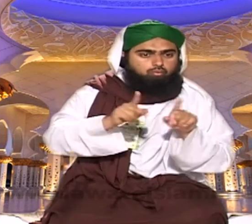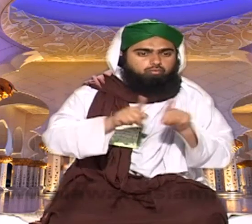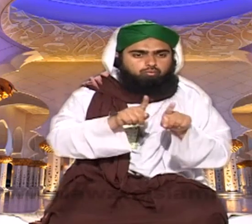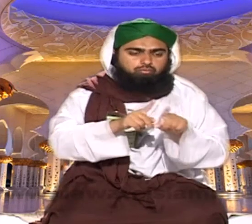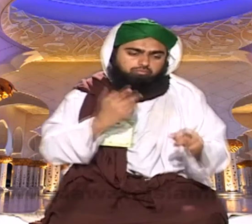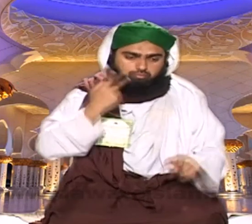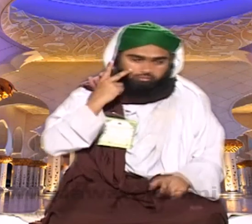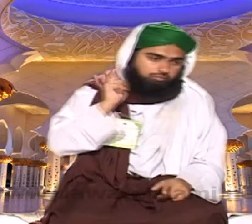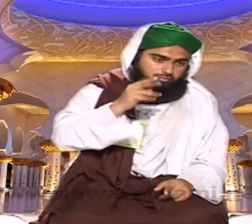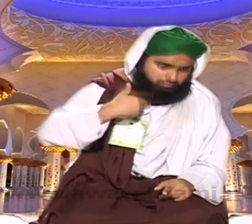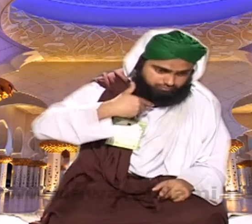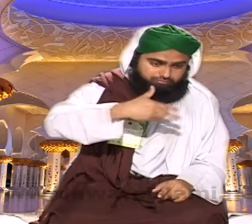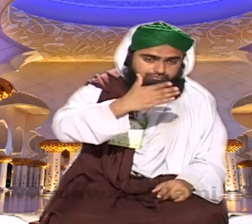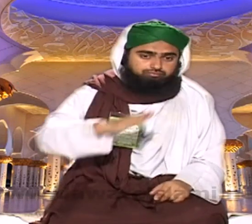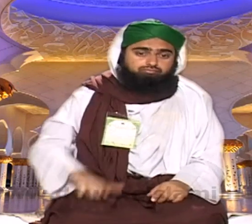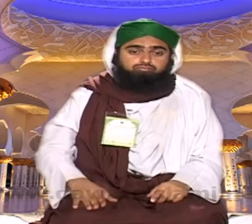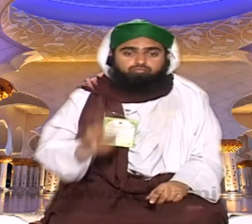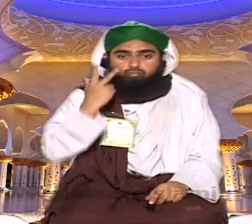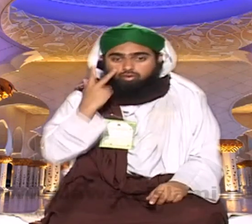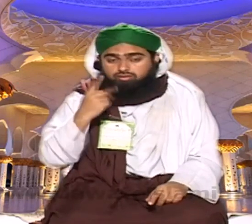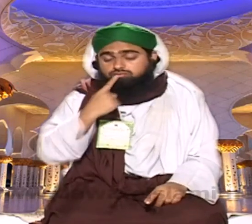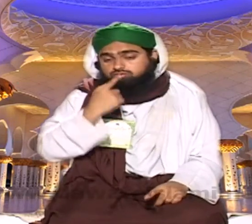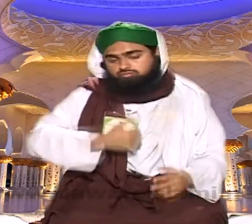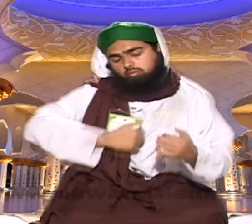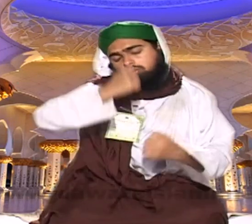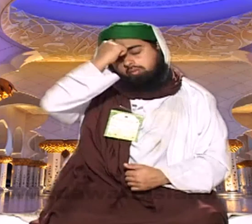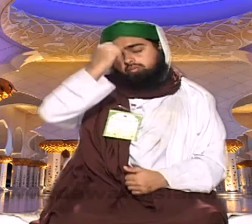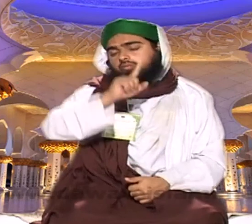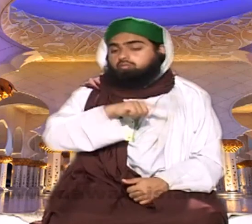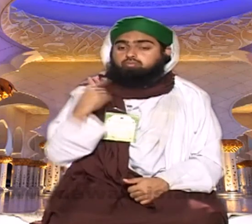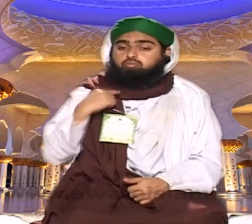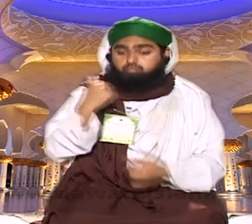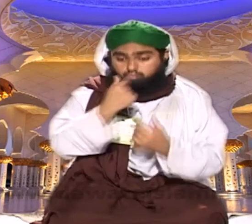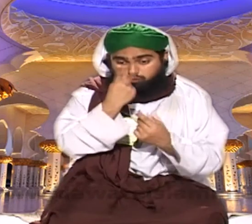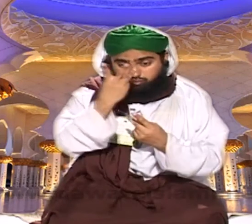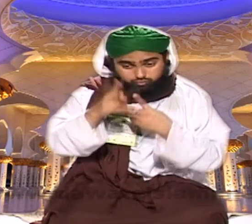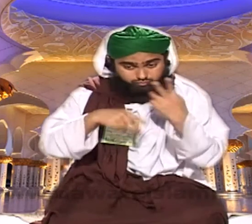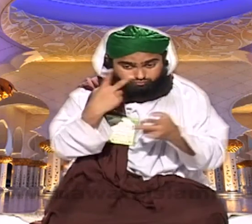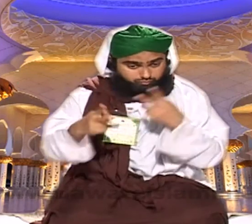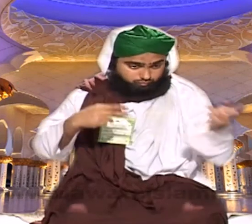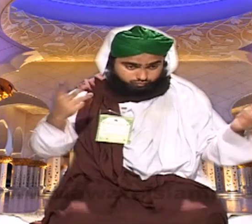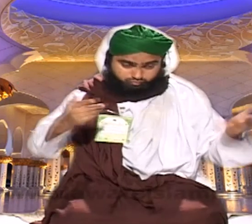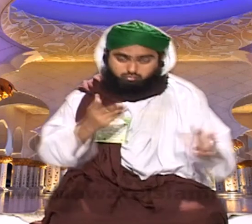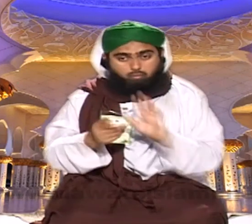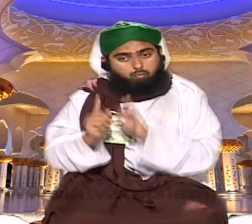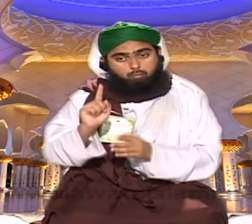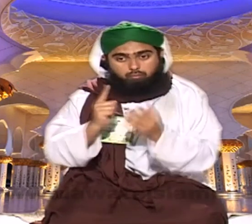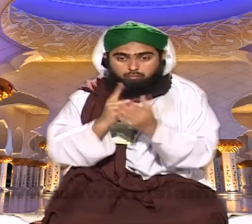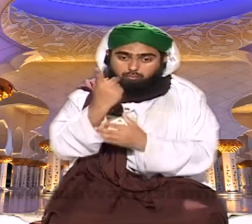تو ہم لوگ پہنچے تھے تم میرے لاشوں کا ڈیر دیکھا تھے آج تک زندگی میں کبھی ایسا لاشوں میں پھر نہیں تھے انہوں اوپر تھلے لاشیں ناشت پڑی ہوئی